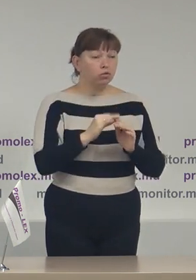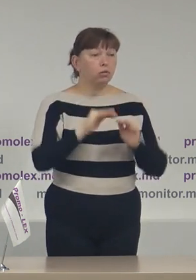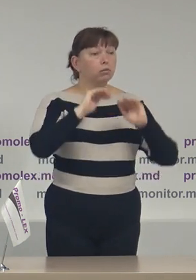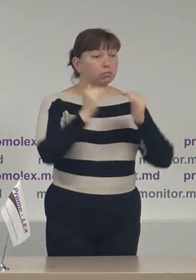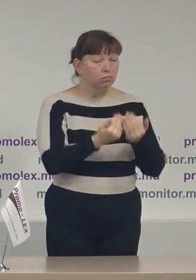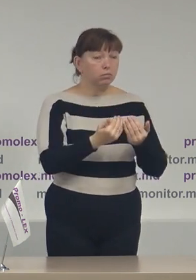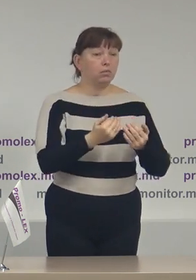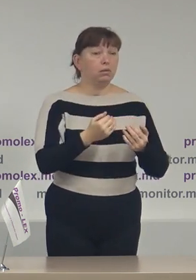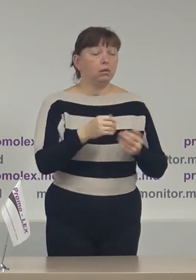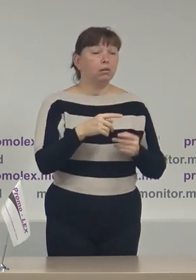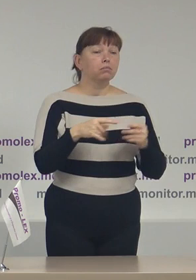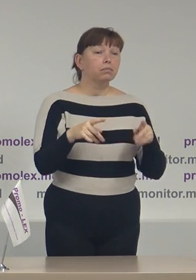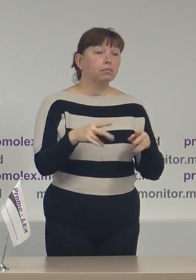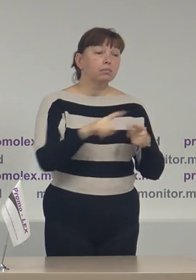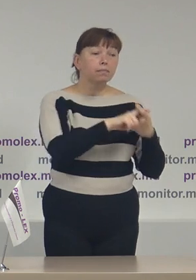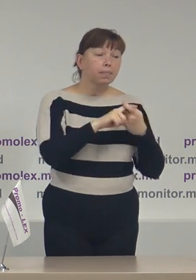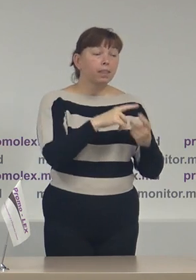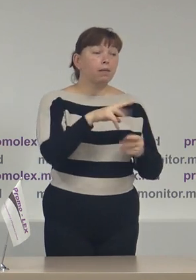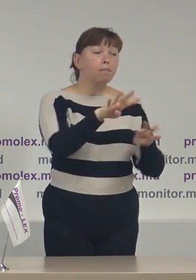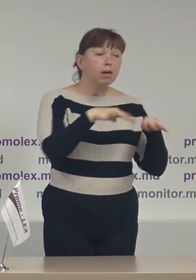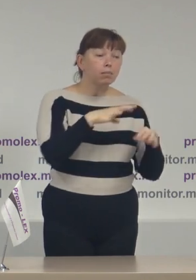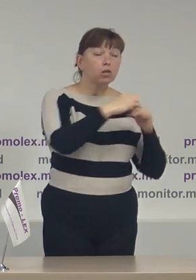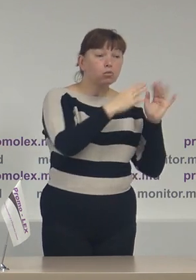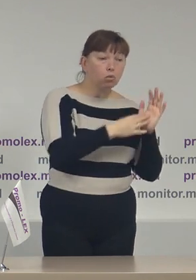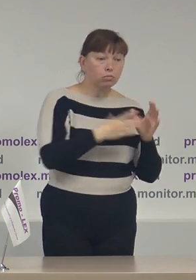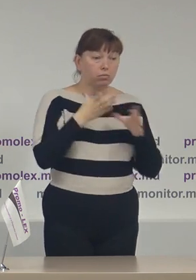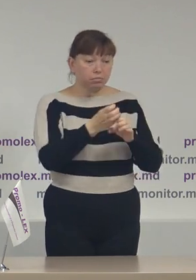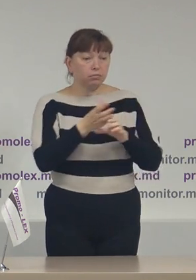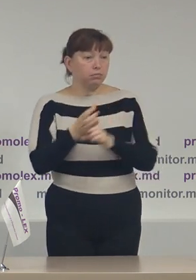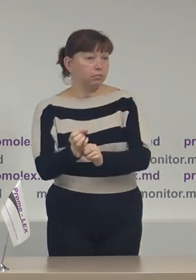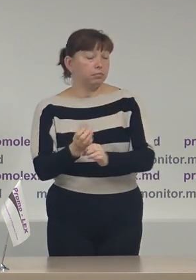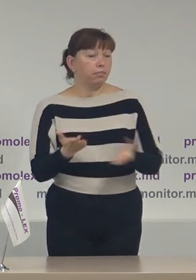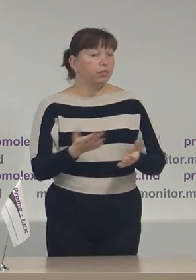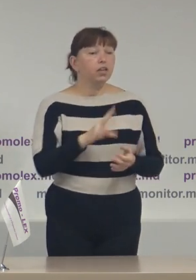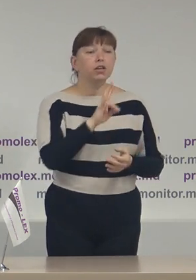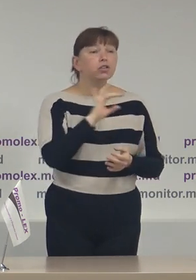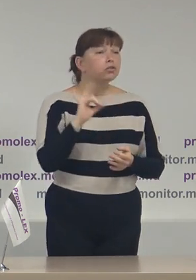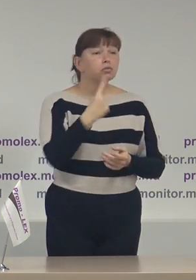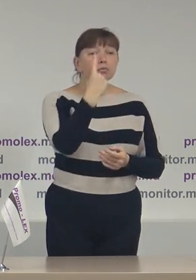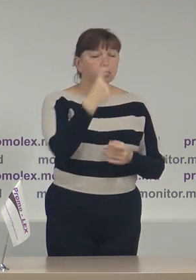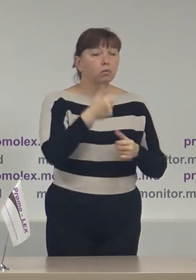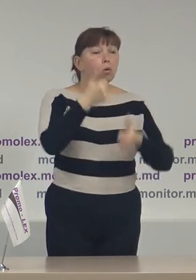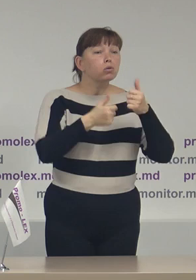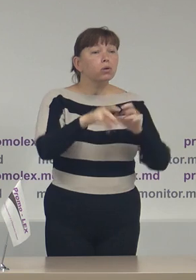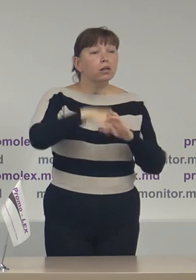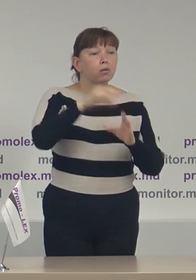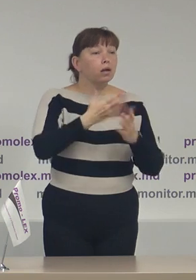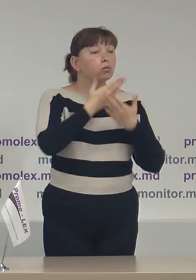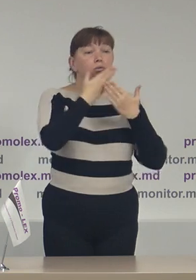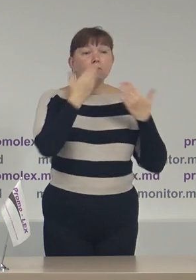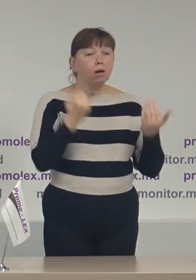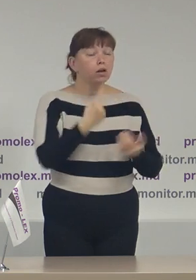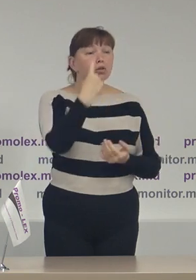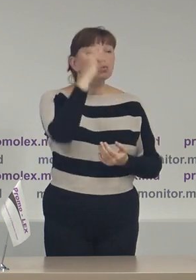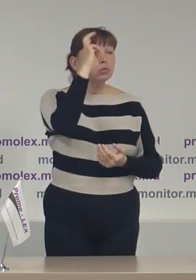cu scrutinul parlamentar din 2019. niciun concurent electoral nu are acoperirii